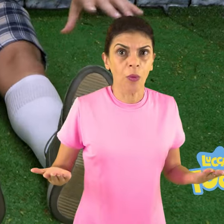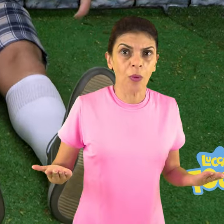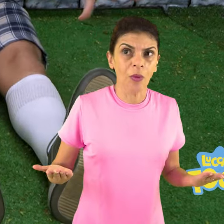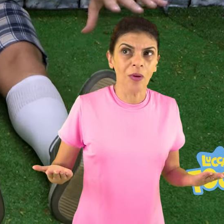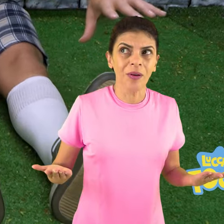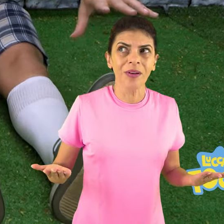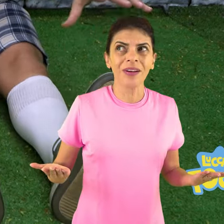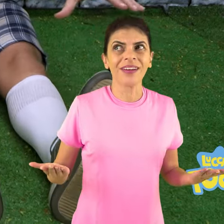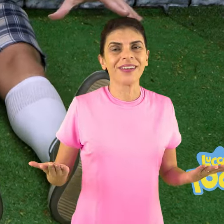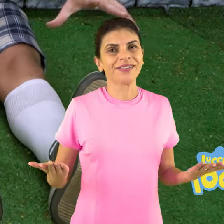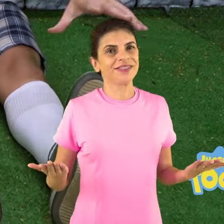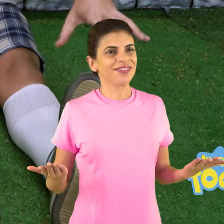Ai...